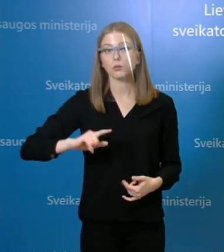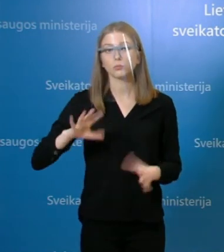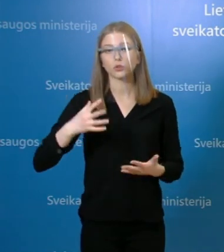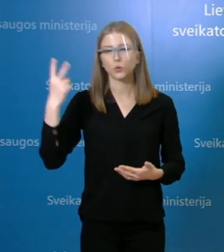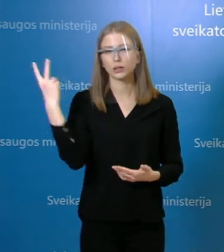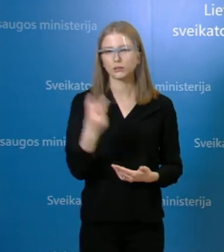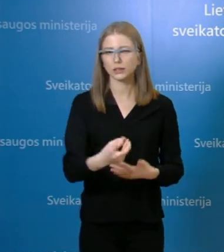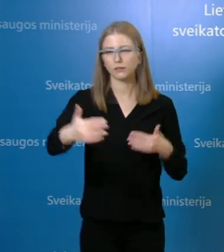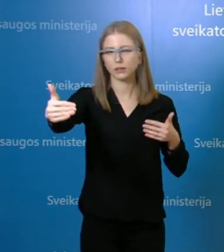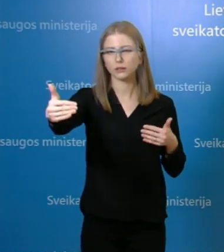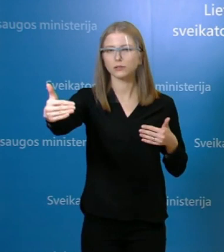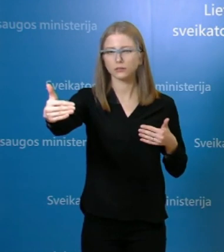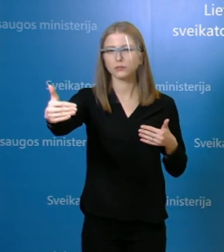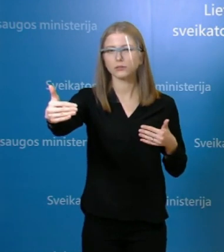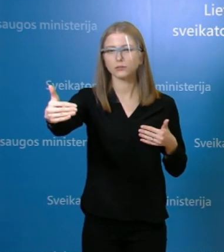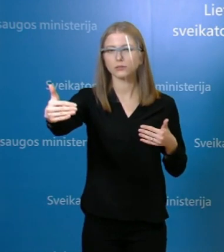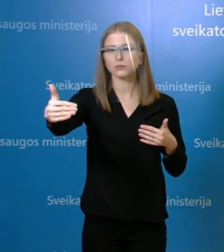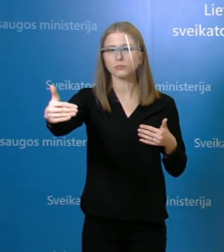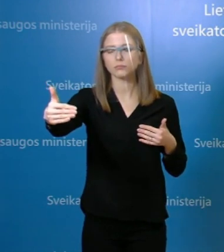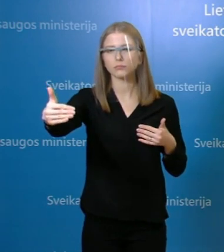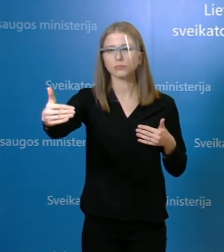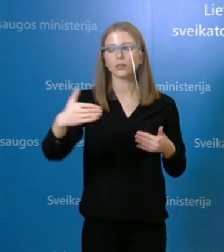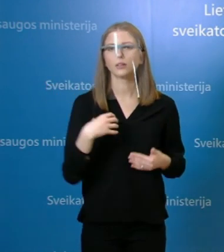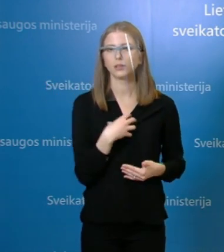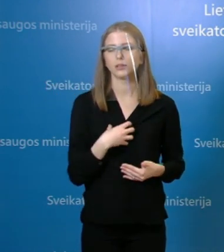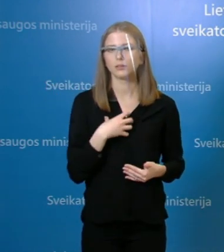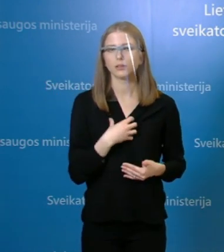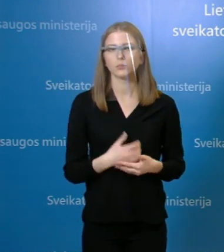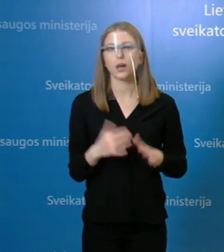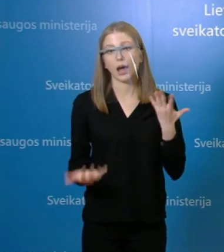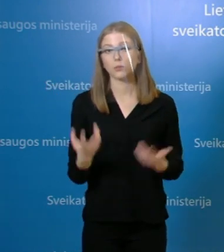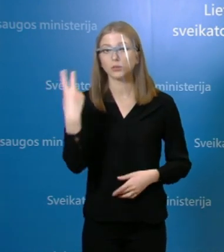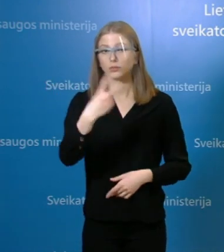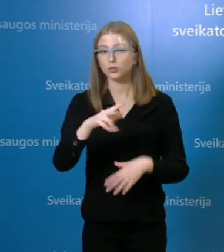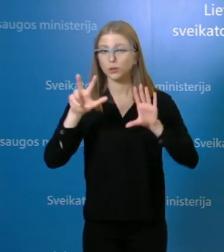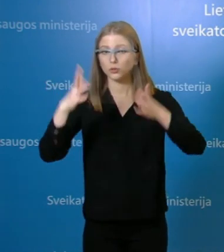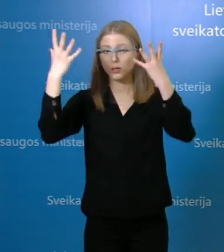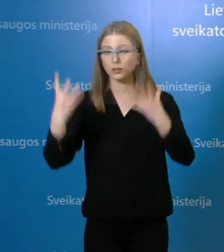dienų arba dviejųjų kubasinių periodų laikotarpį, tai yra 28 dienų.